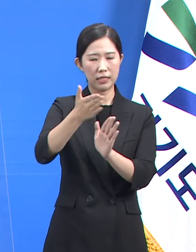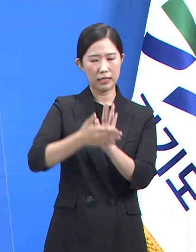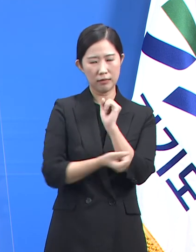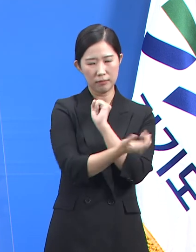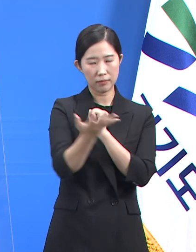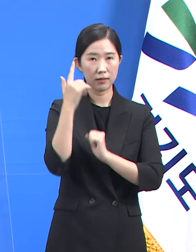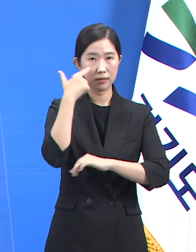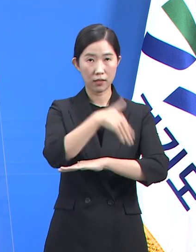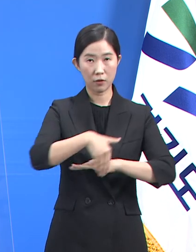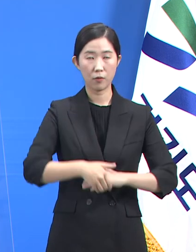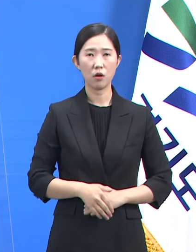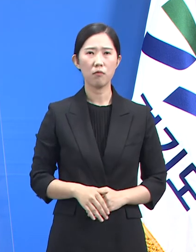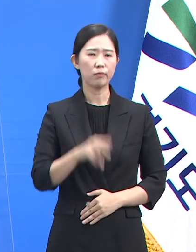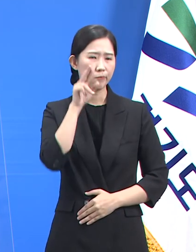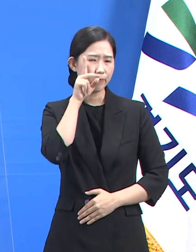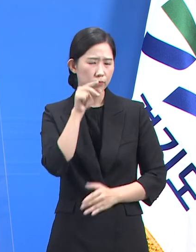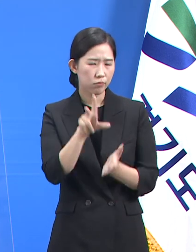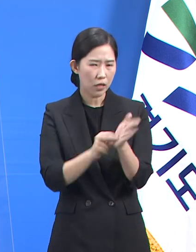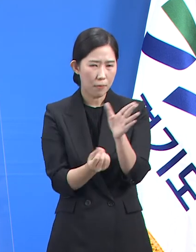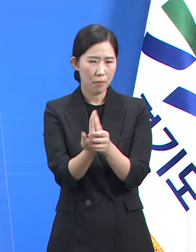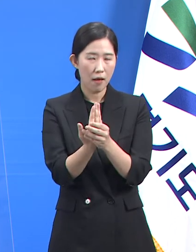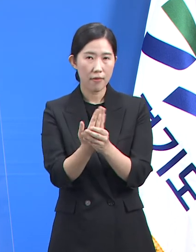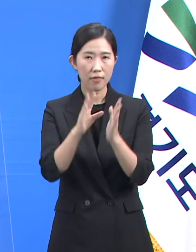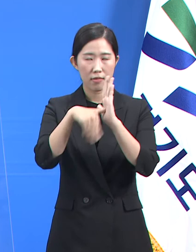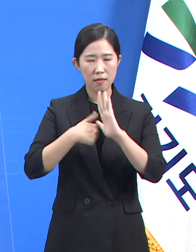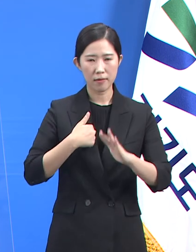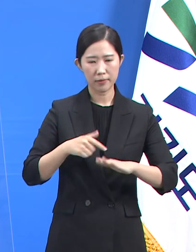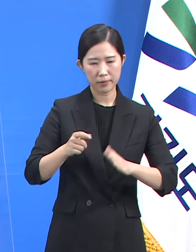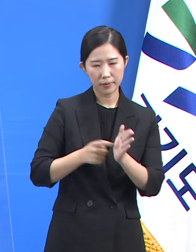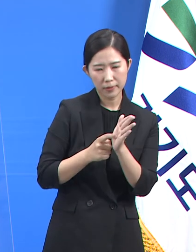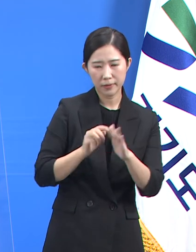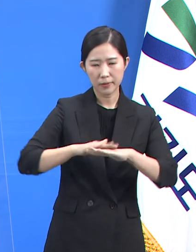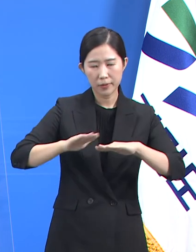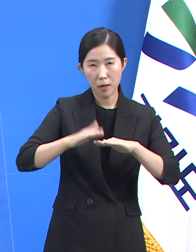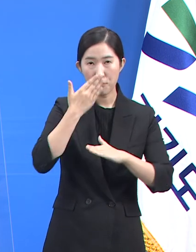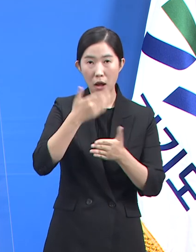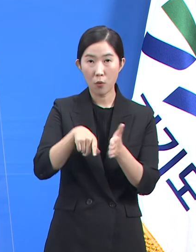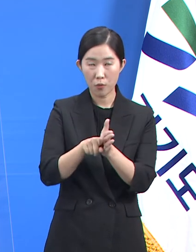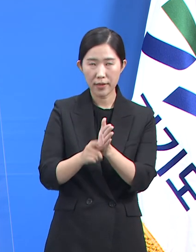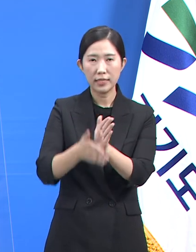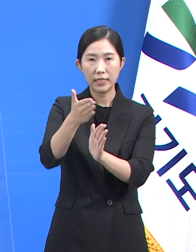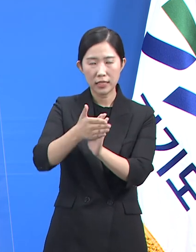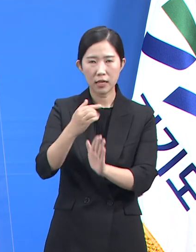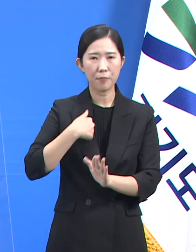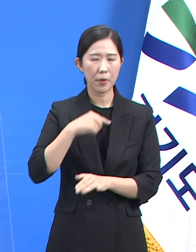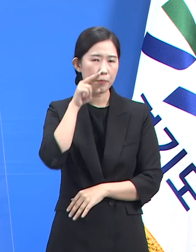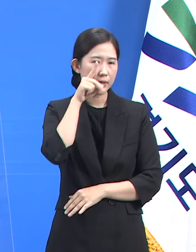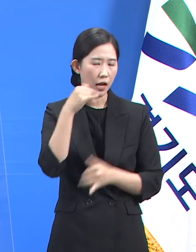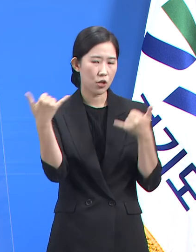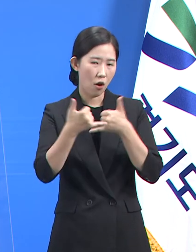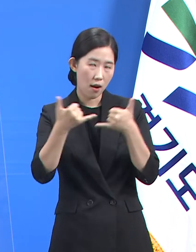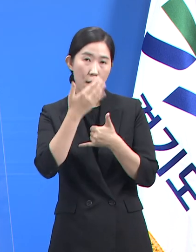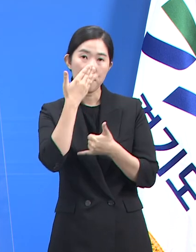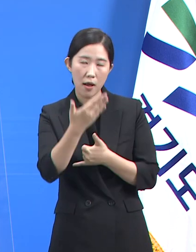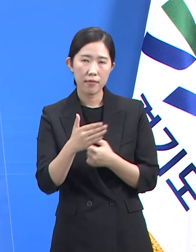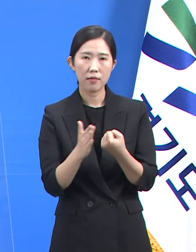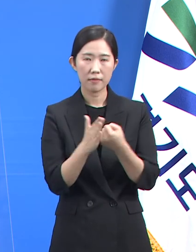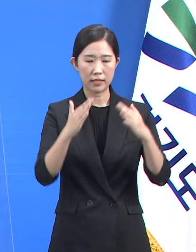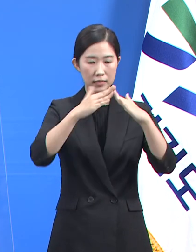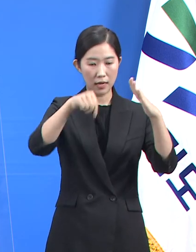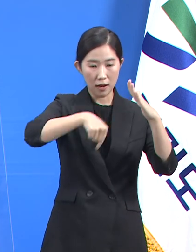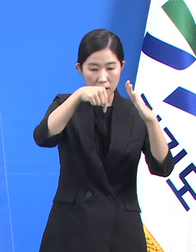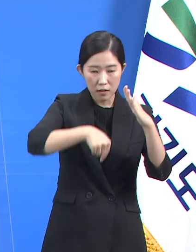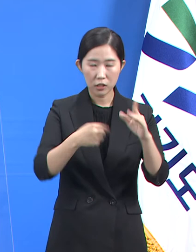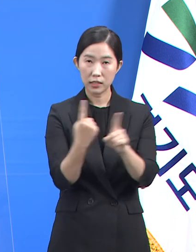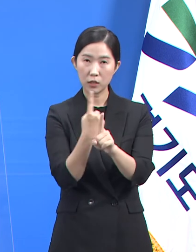도내 비상사항에 신속하게 대응할 수 있도록 시군과 비상연락체계를 구축하여 재택치료로 인해 환자 안전에 소원함이